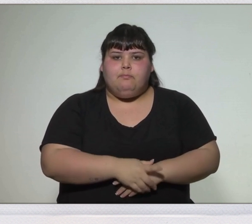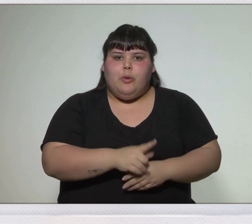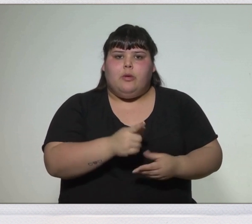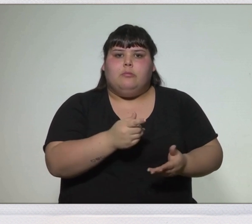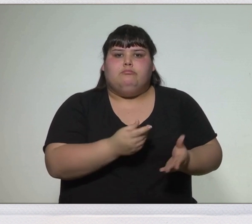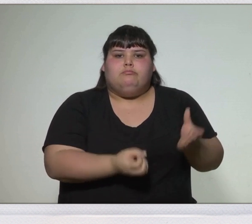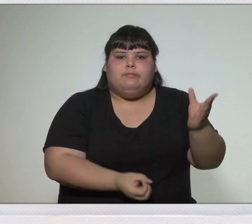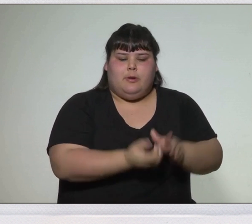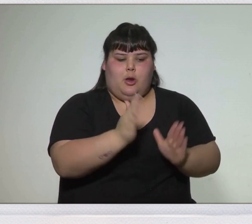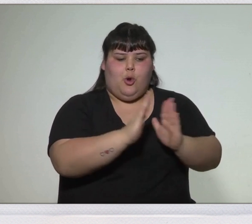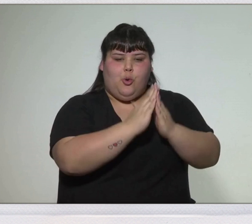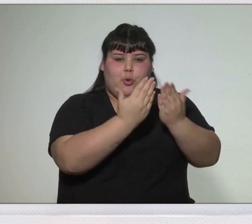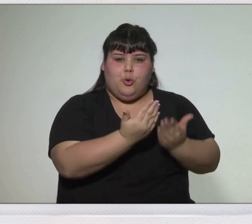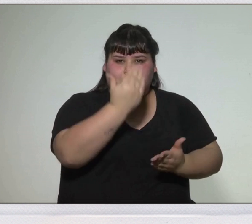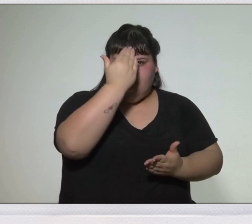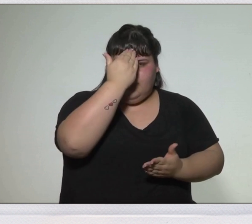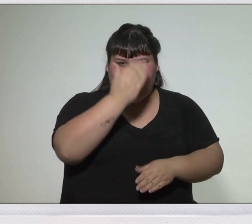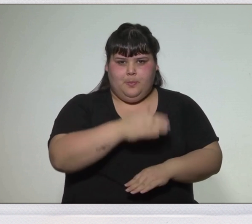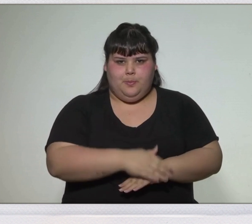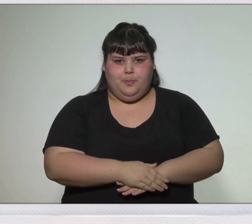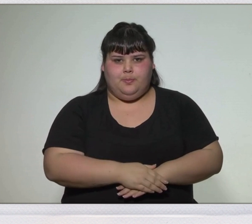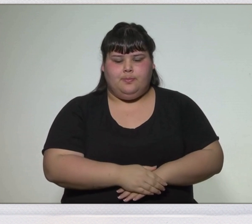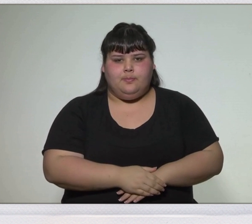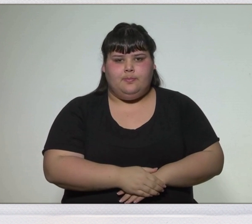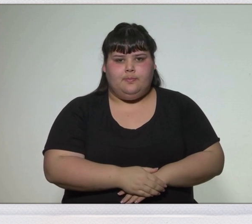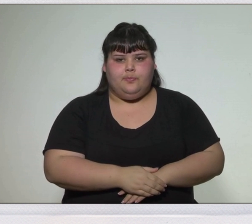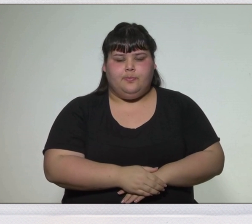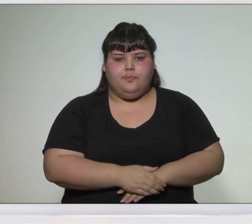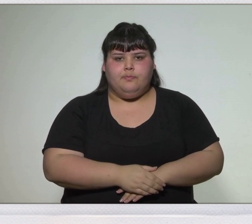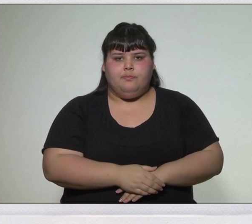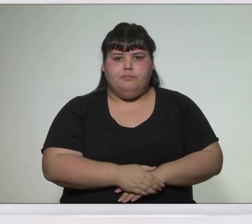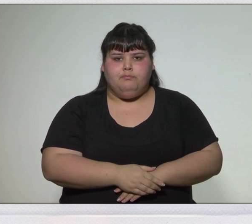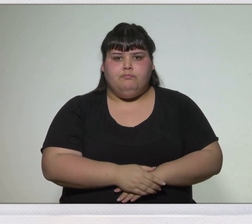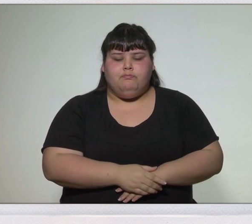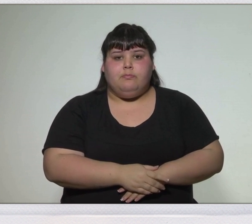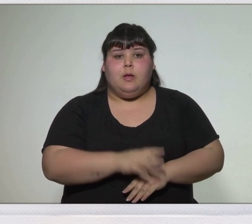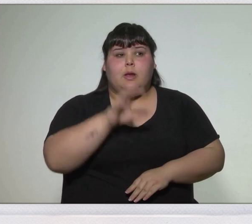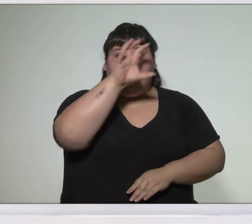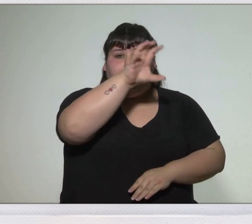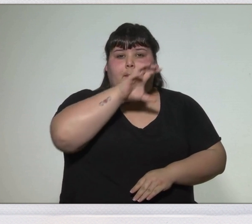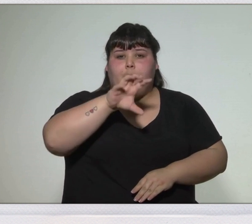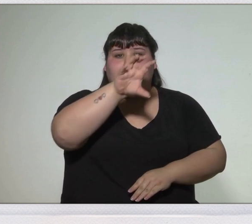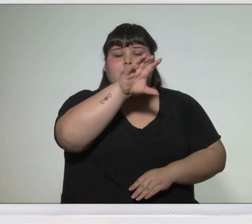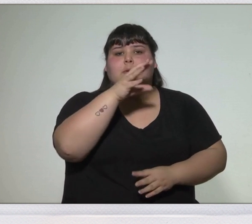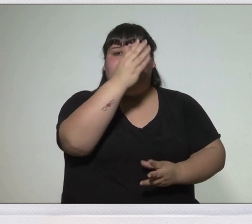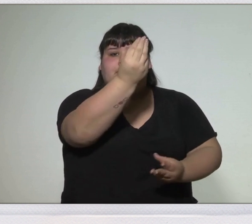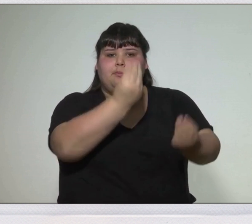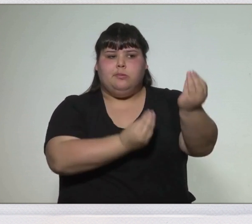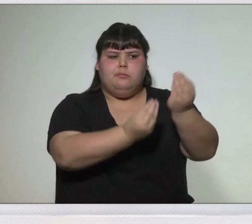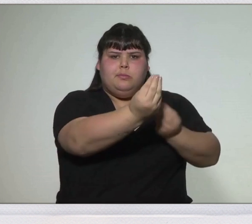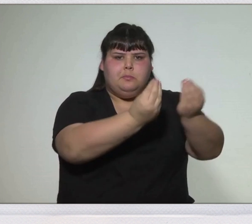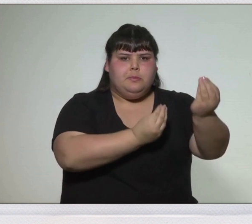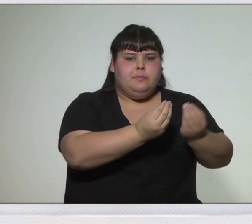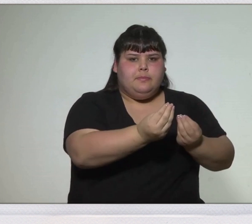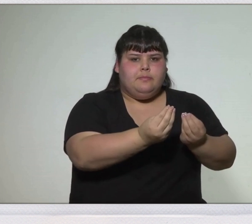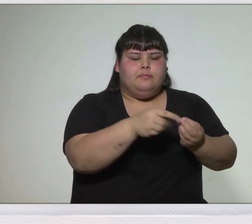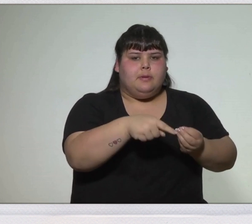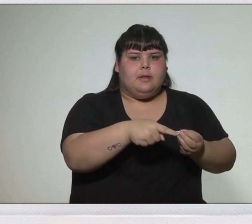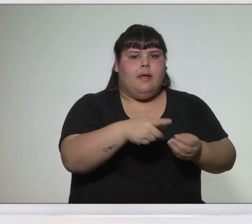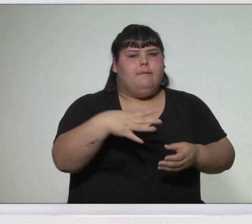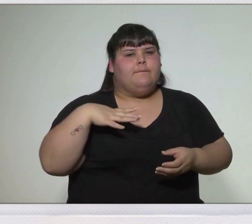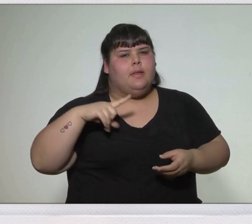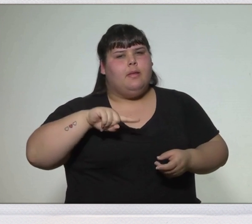constitución. Con representantes de las provincias unidas, con la excepción de